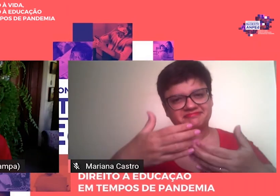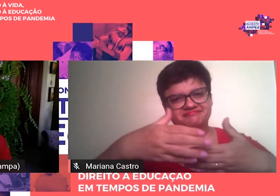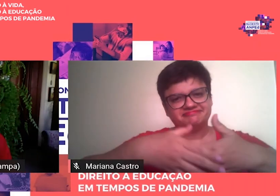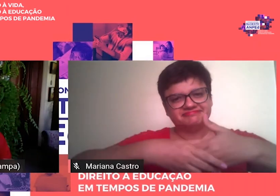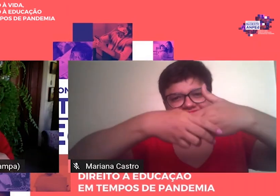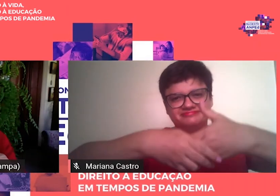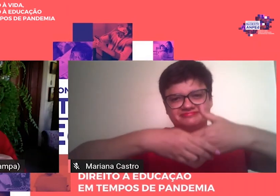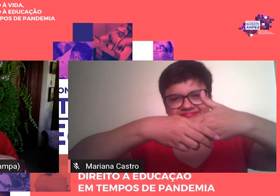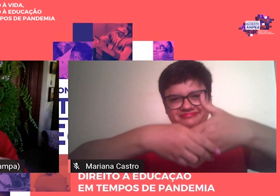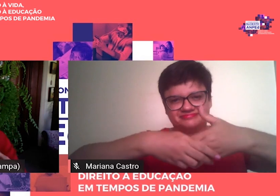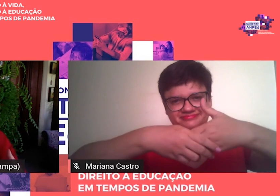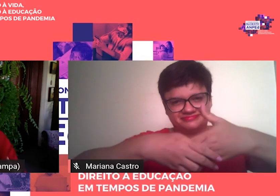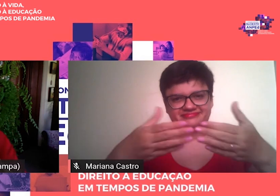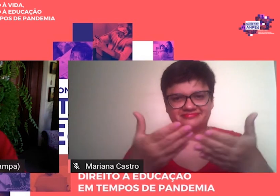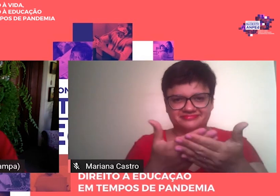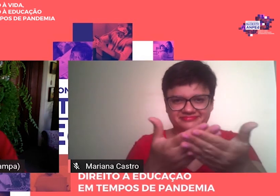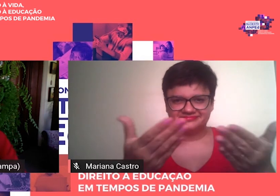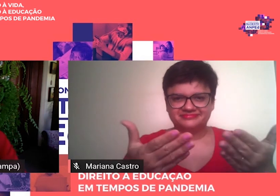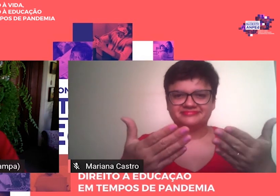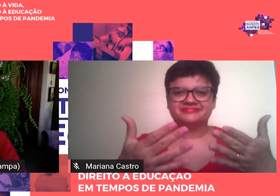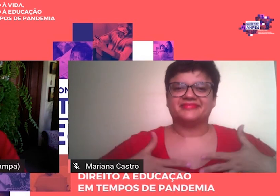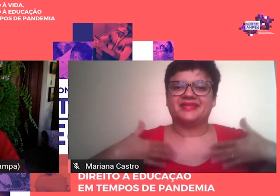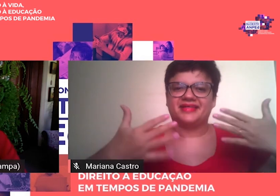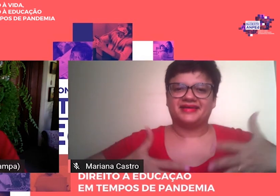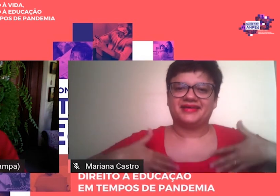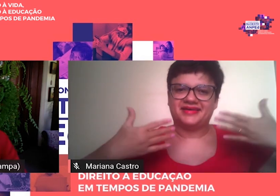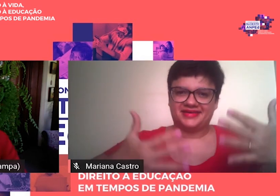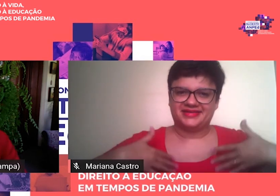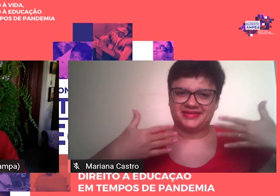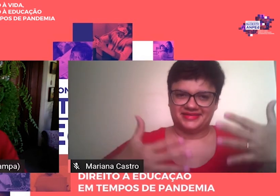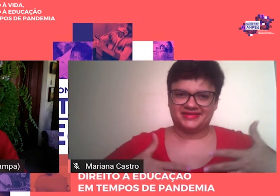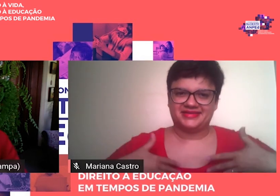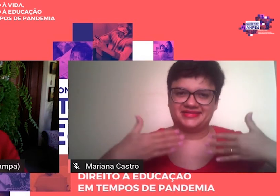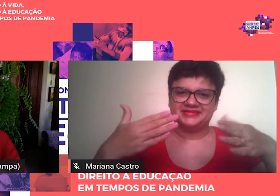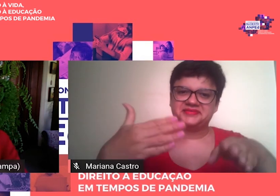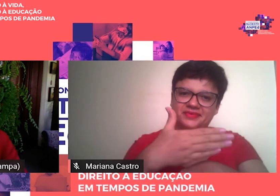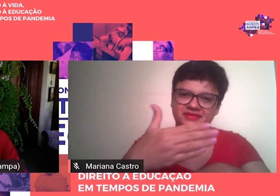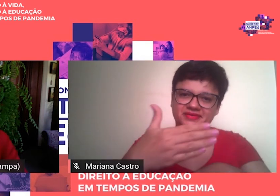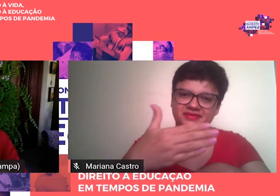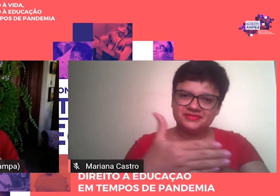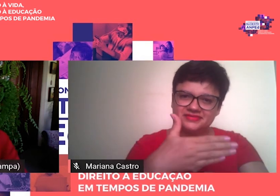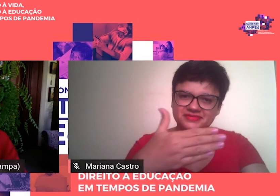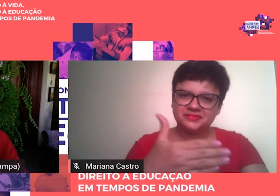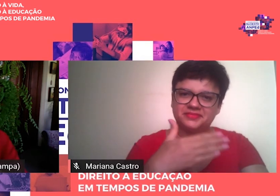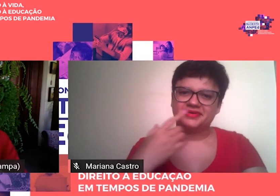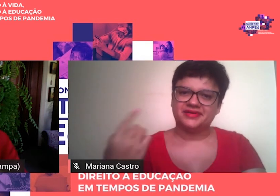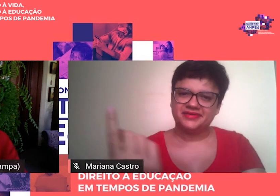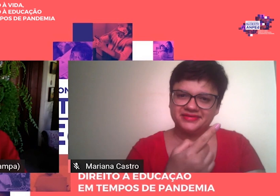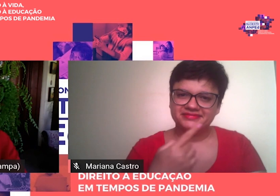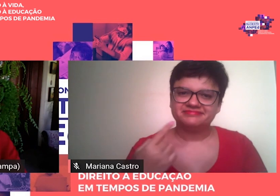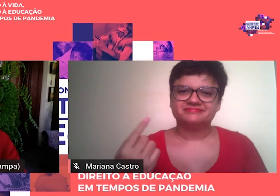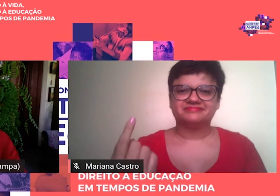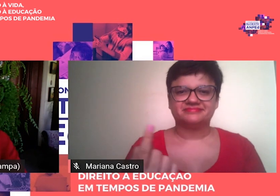transmitindo, assim, a alegria de fazer parte, uma pequenina parte deste grande